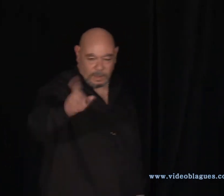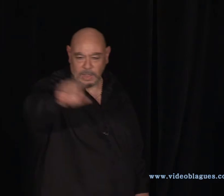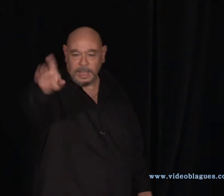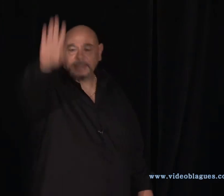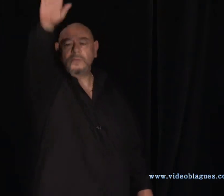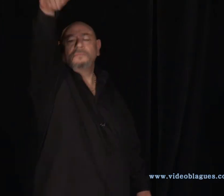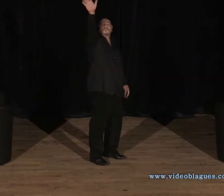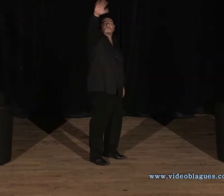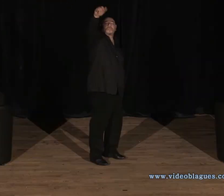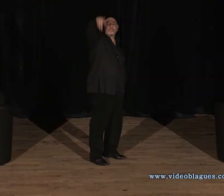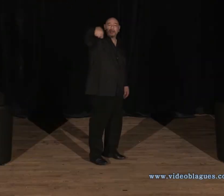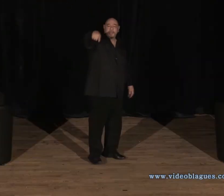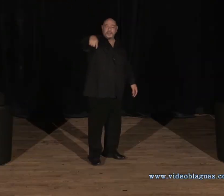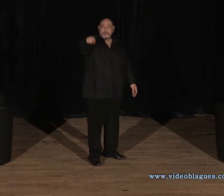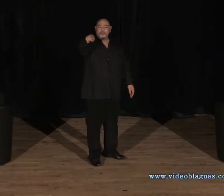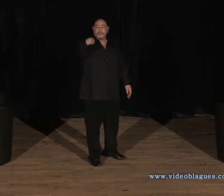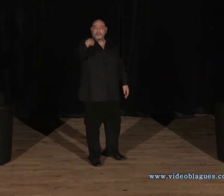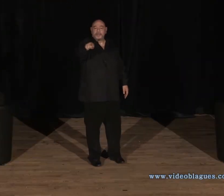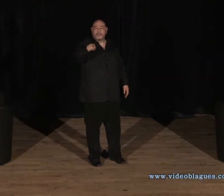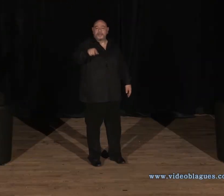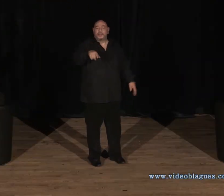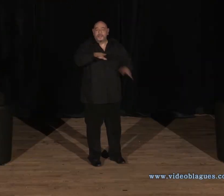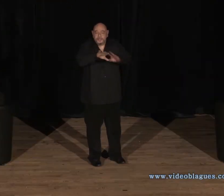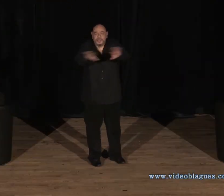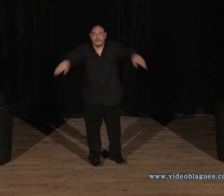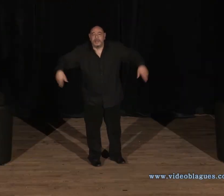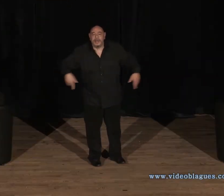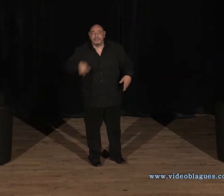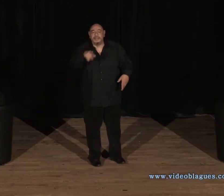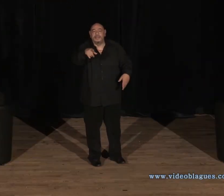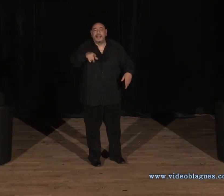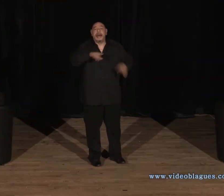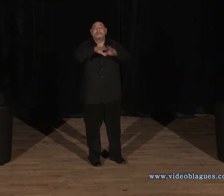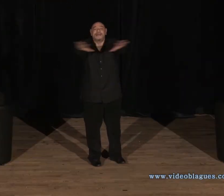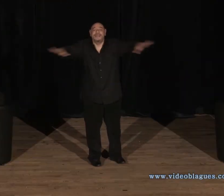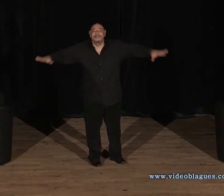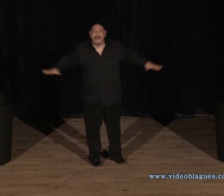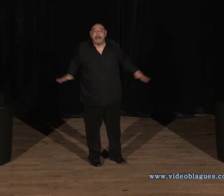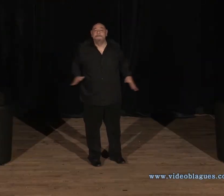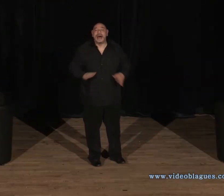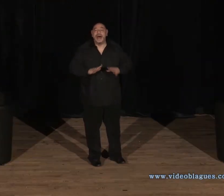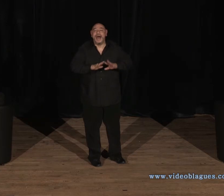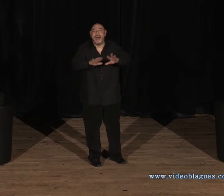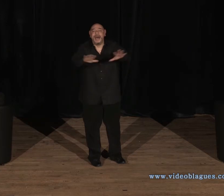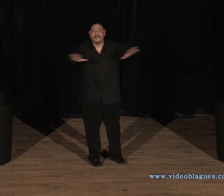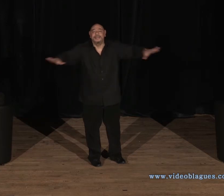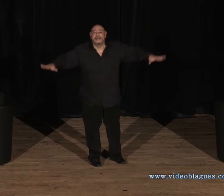Attends ! T'es dans la marine ! La marine ! Ma-ri-ne